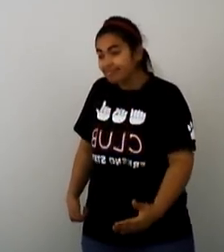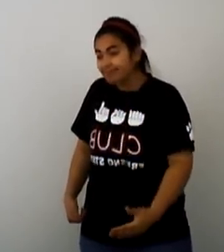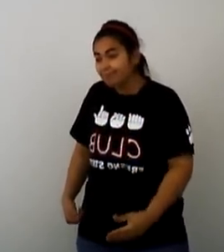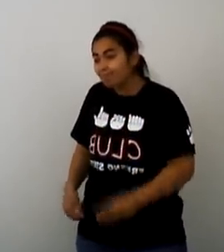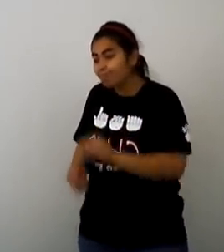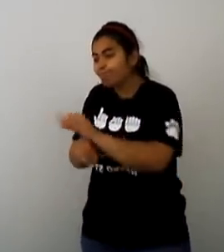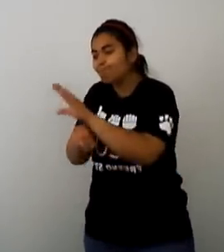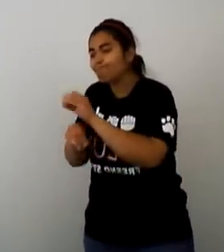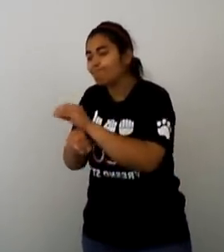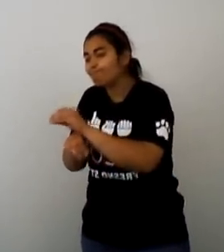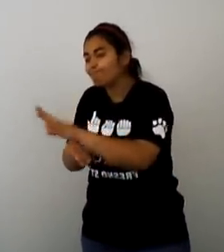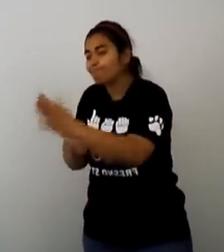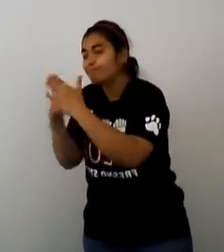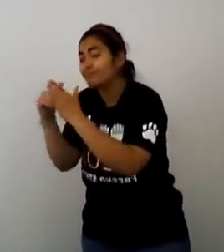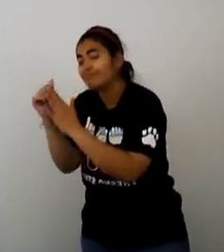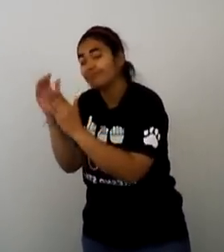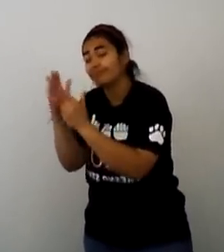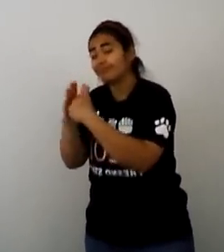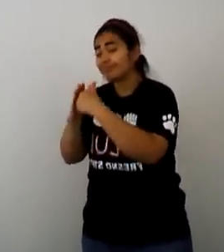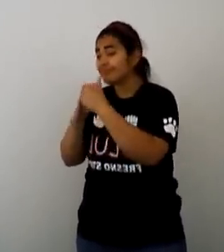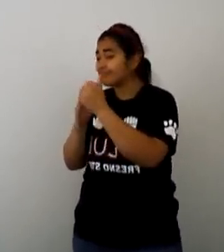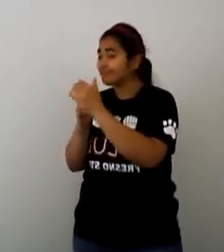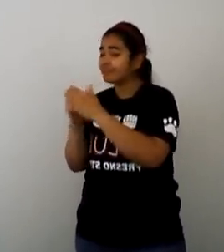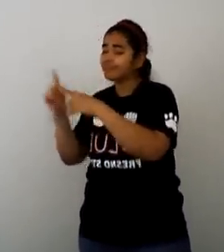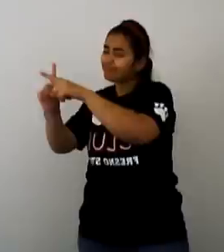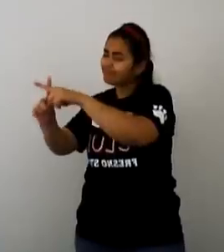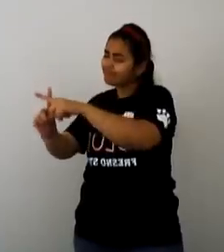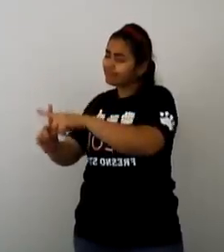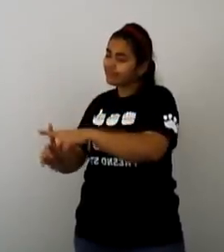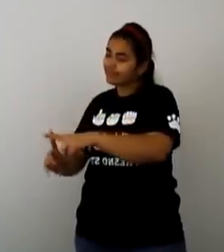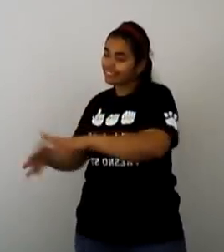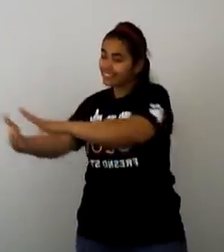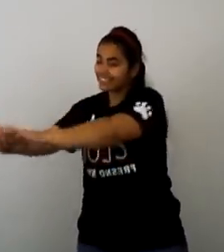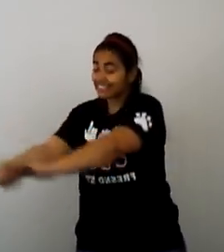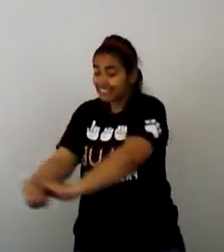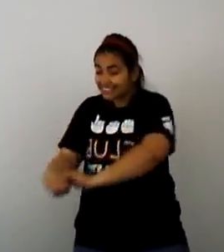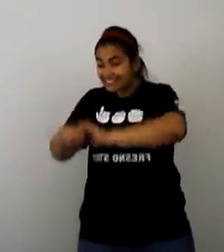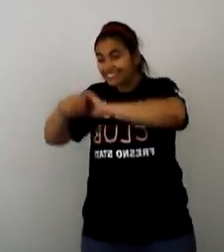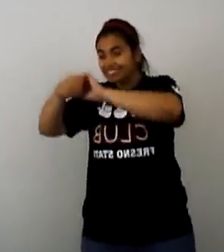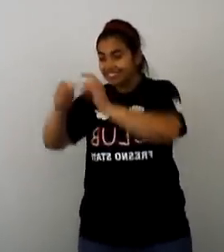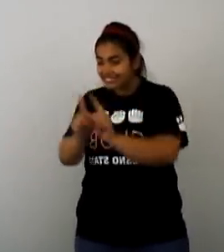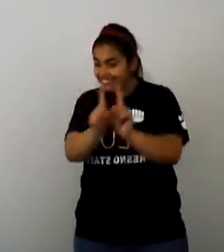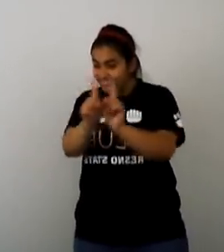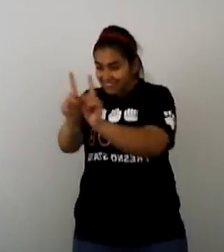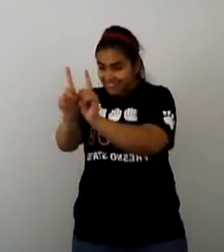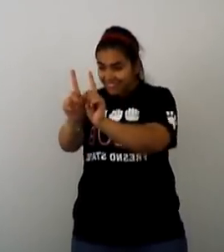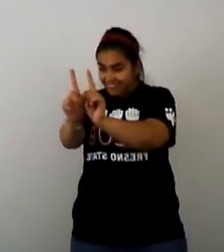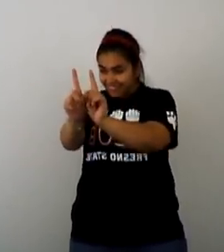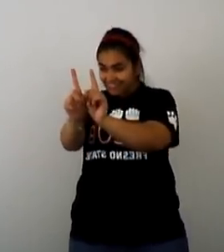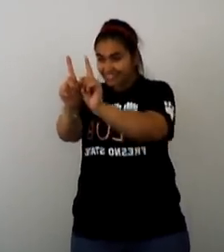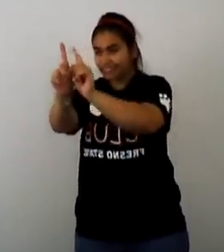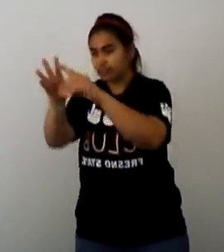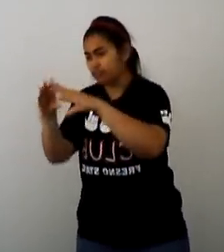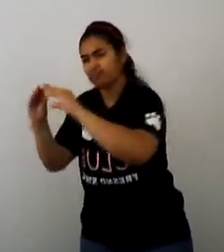salada De verte de mi mano Encontrarte la sonrisa